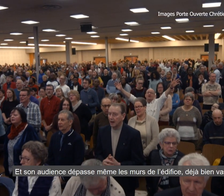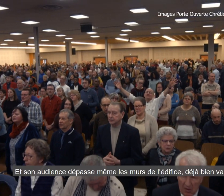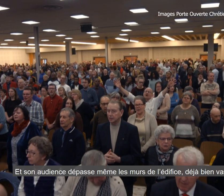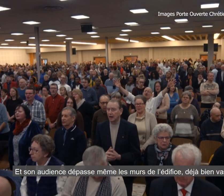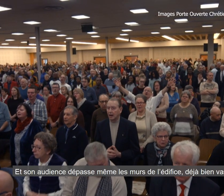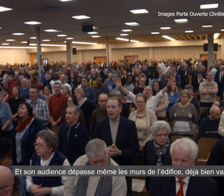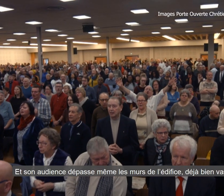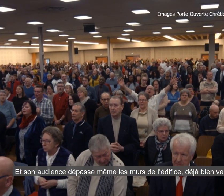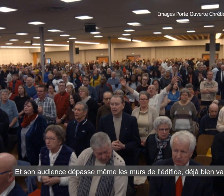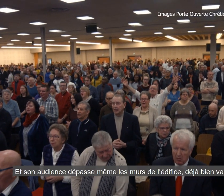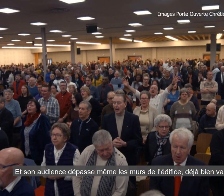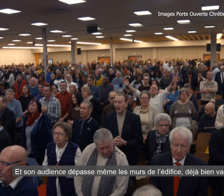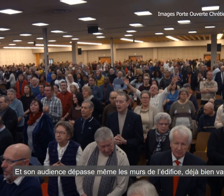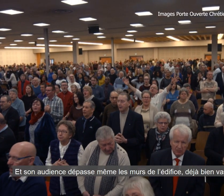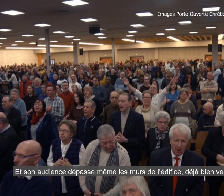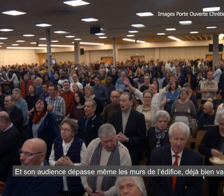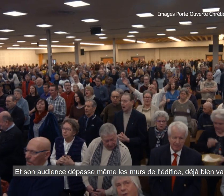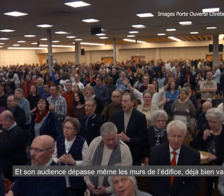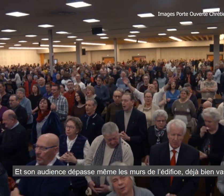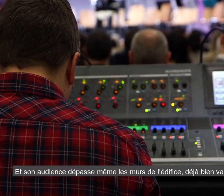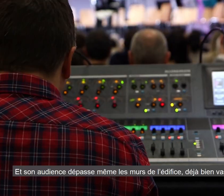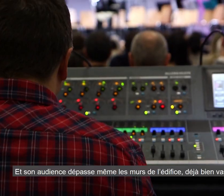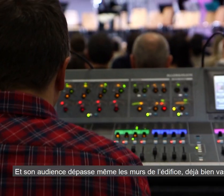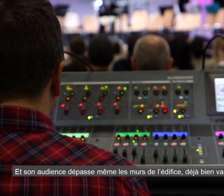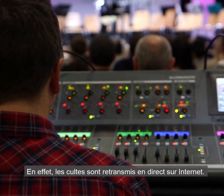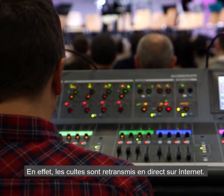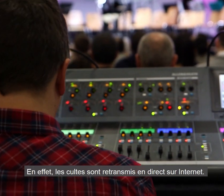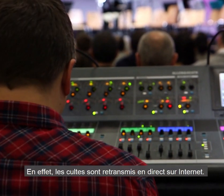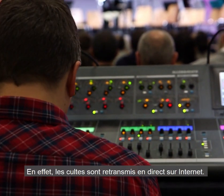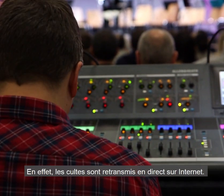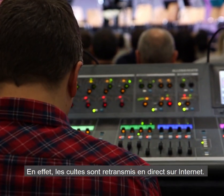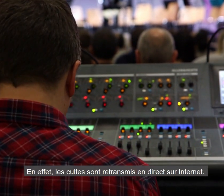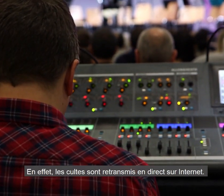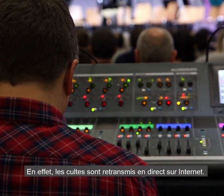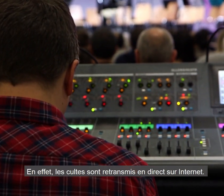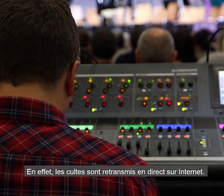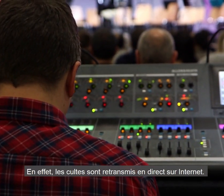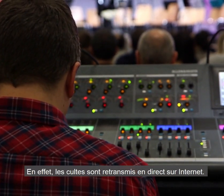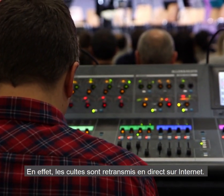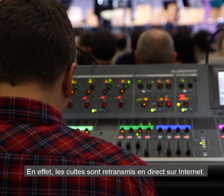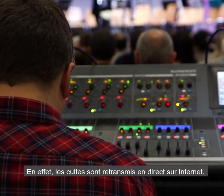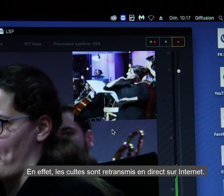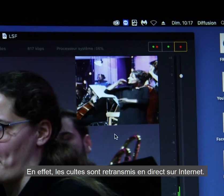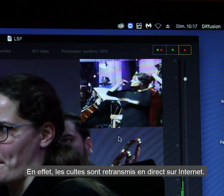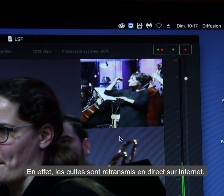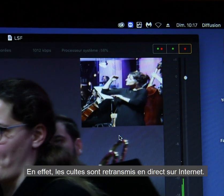audience dépasse même les murs de l'édifice déjà bien vastes. En effet, les cultes sont retransmis en direct sur internet.